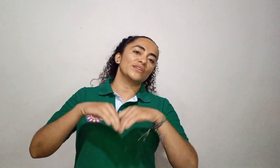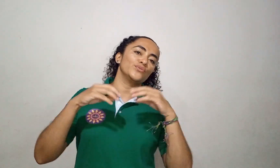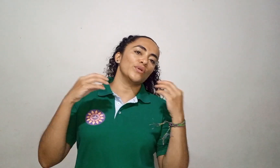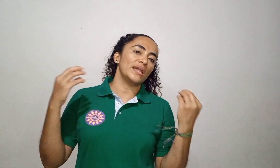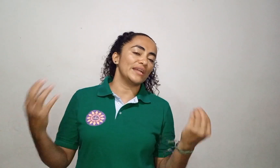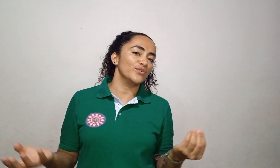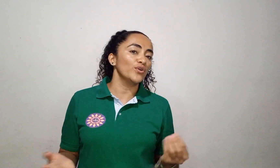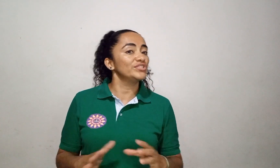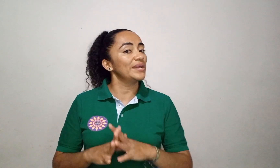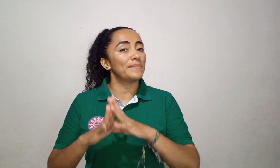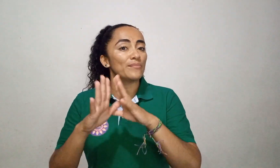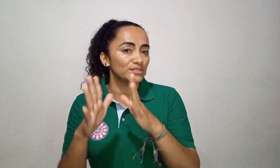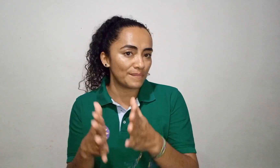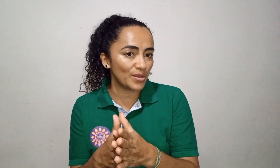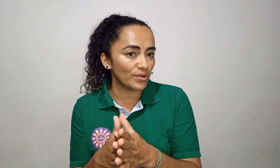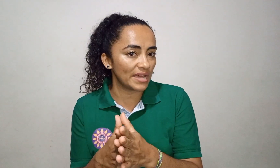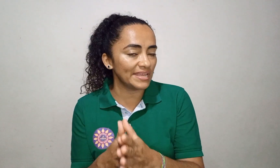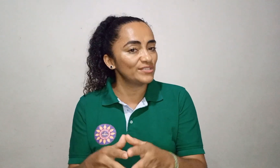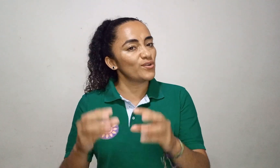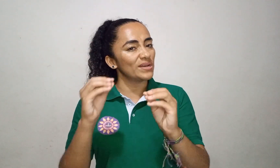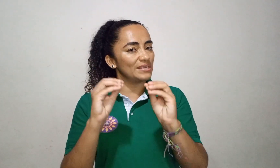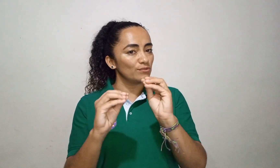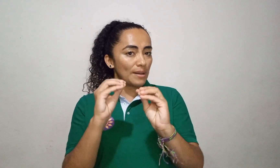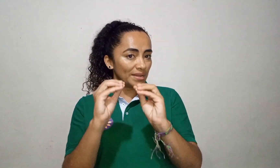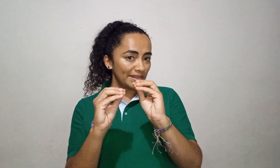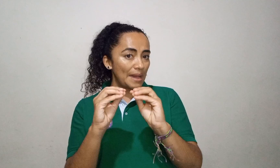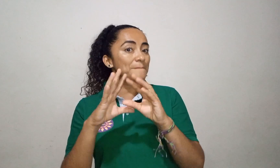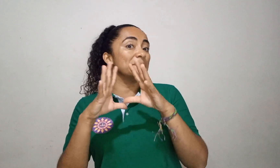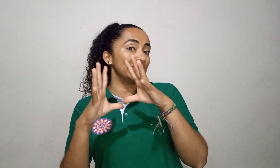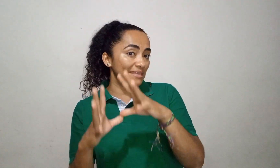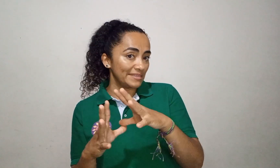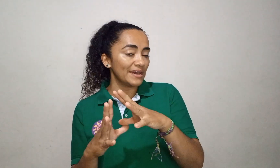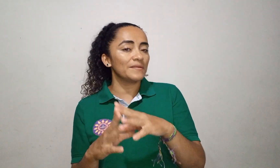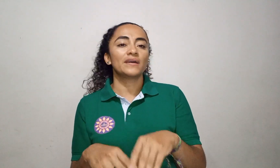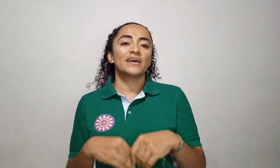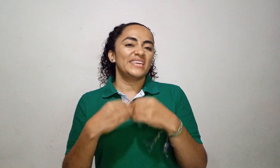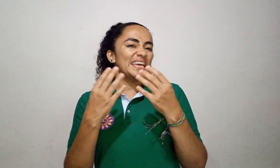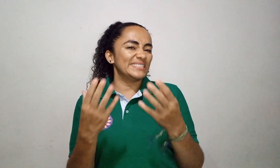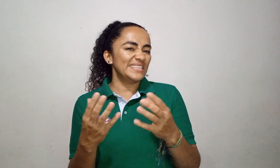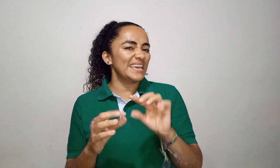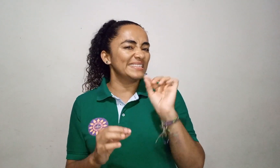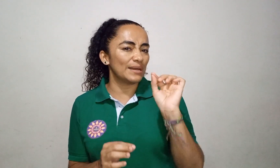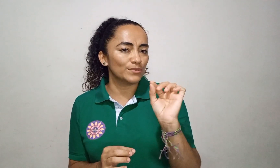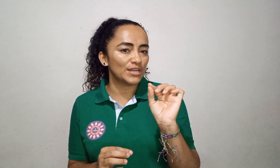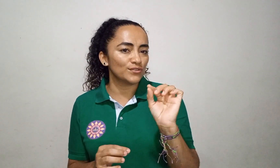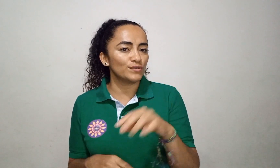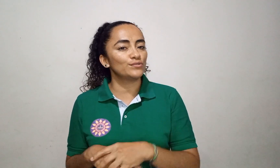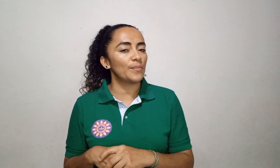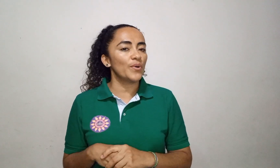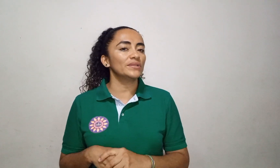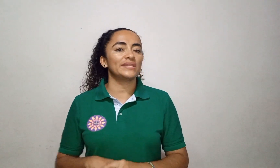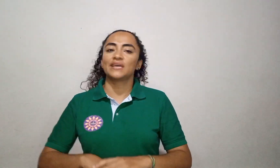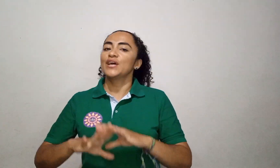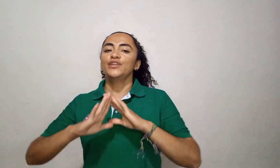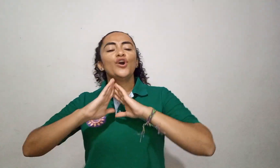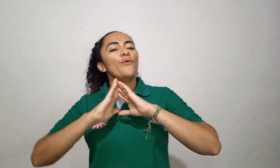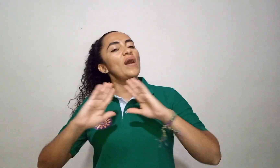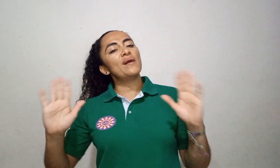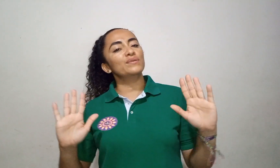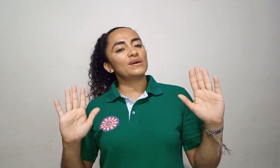toda la noche. Vamos a mejorar esto, va a ser una manera medida y así estamos dando nuestro aporte. No vamos a